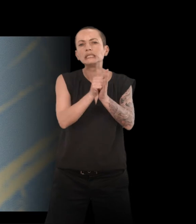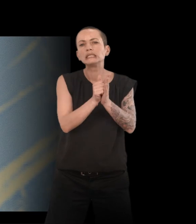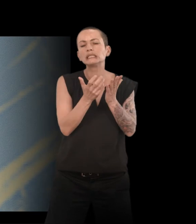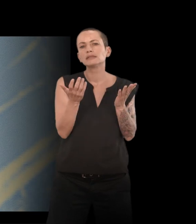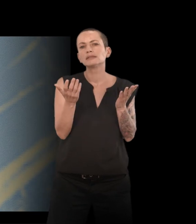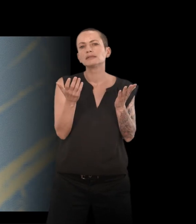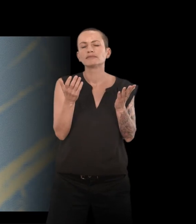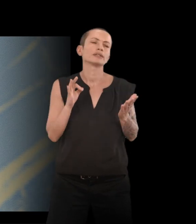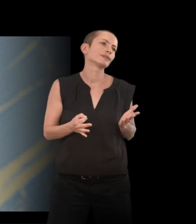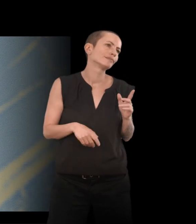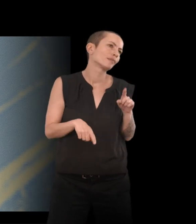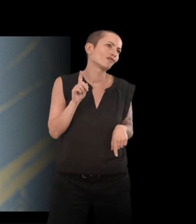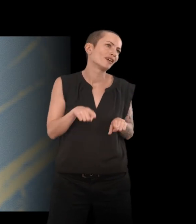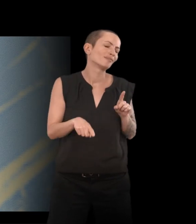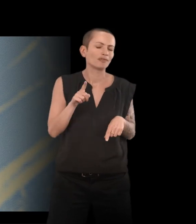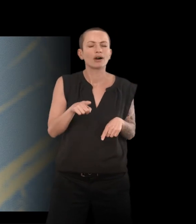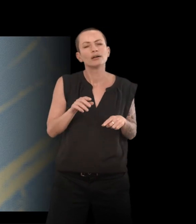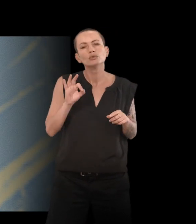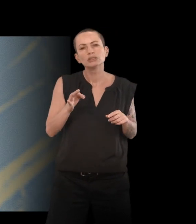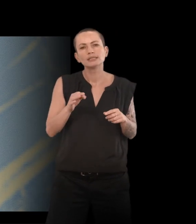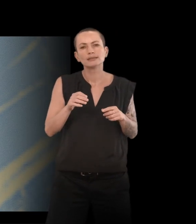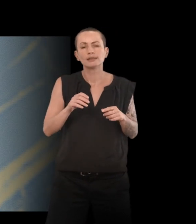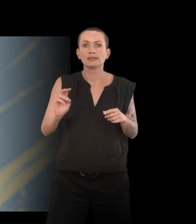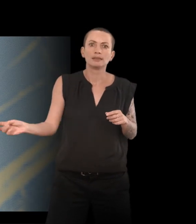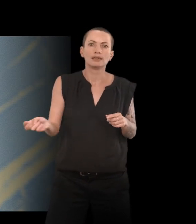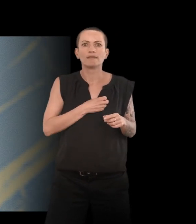grande, enfin si, dans certains cas, il y une grande fierté à réussir, enfin, à écrire une ligne.